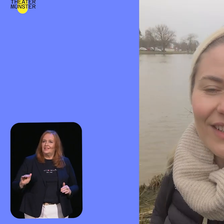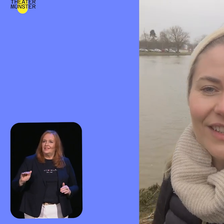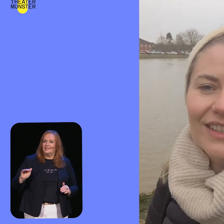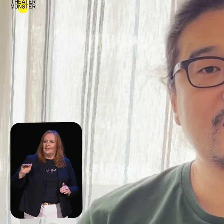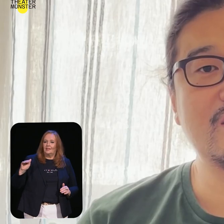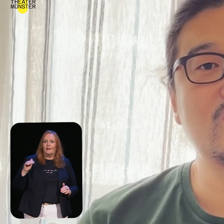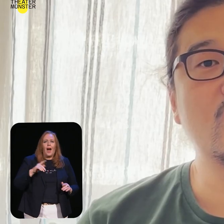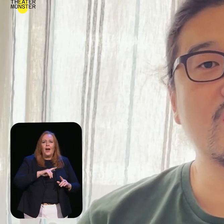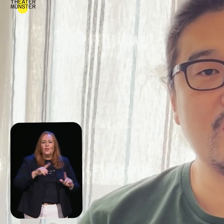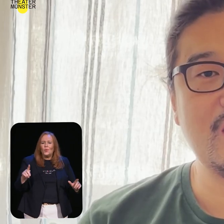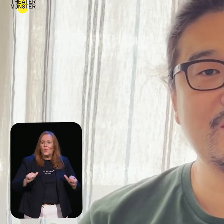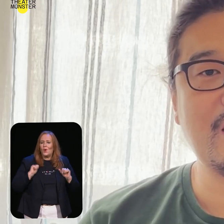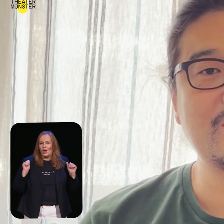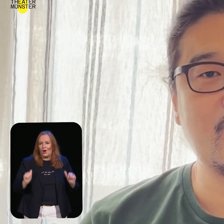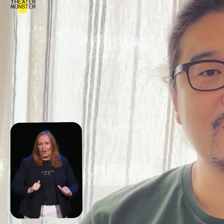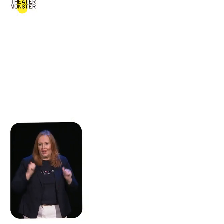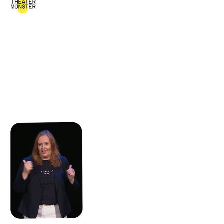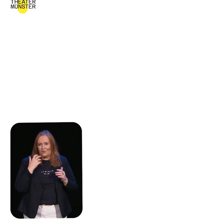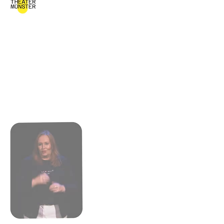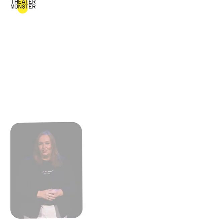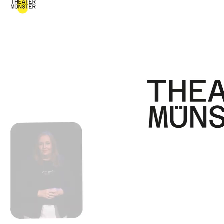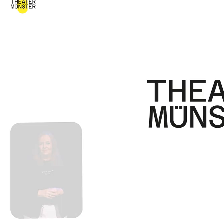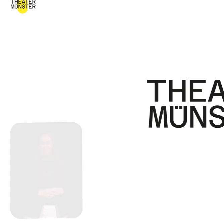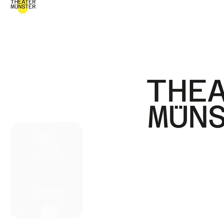werden. Dass die nur glücklich sein sollten.